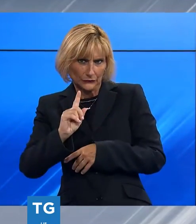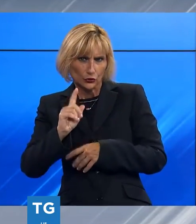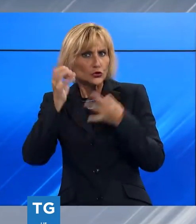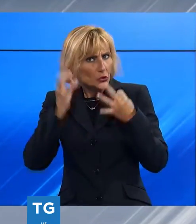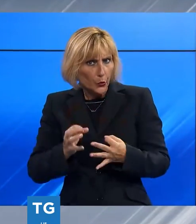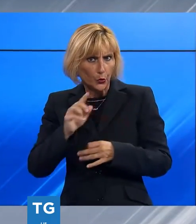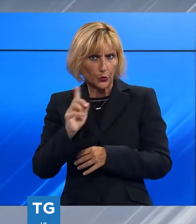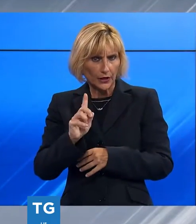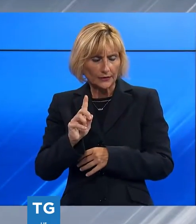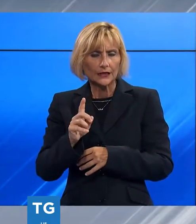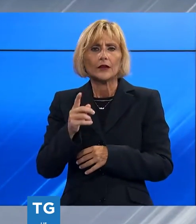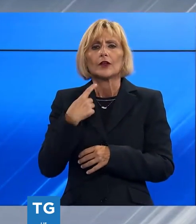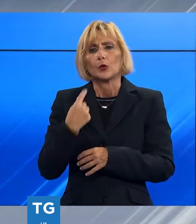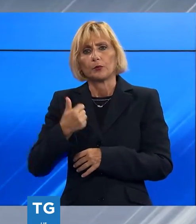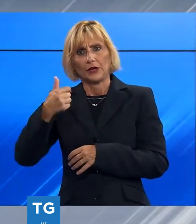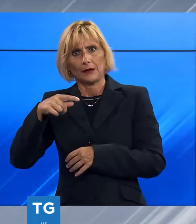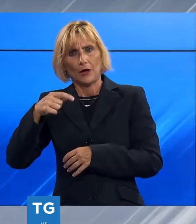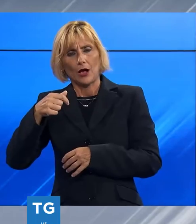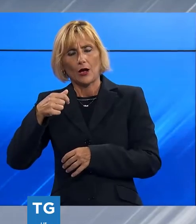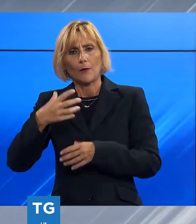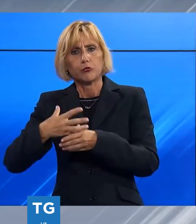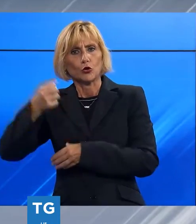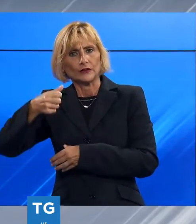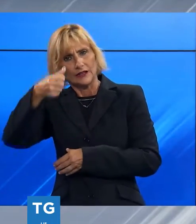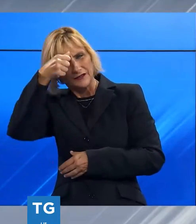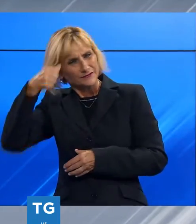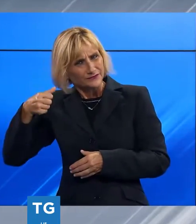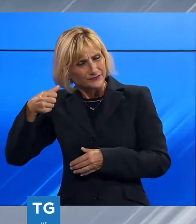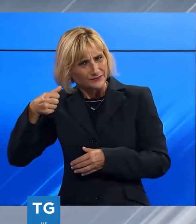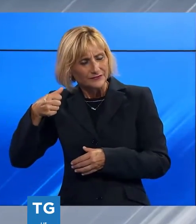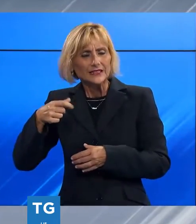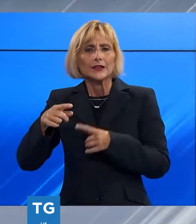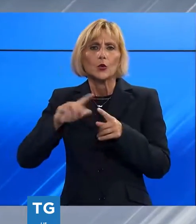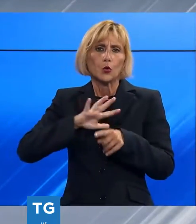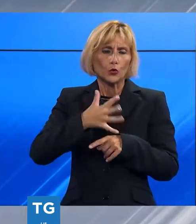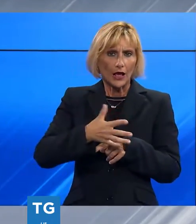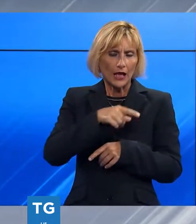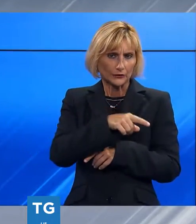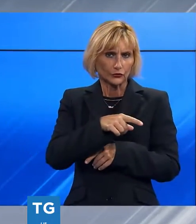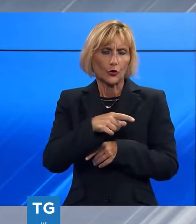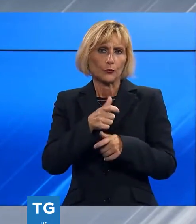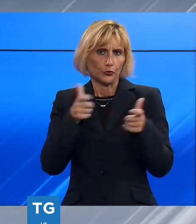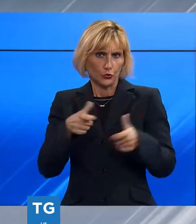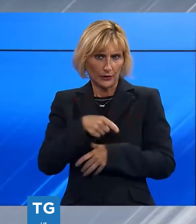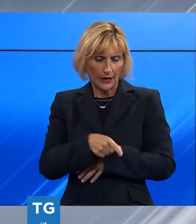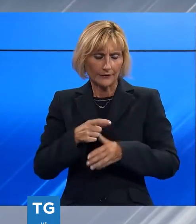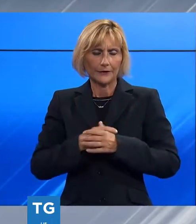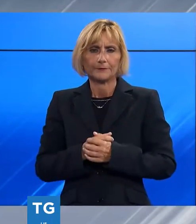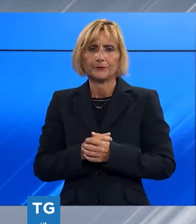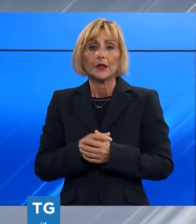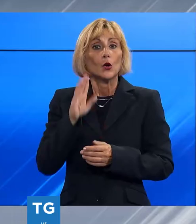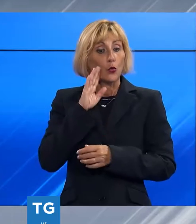testa e al sopracciglio con i veti di una bottiglia intorno alle 1,20 possono avere un collegamento fra loro. Il